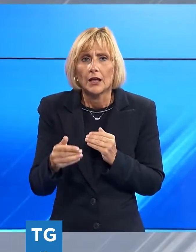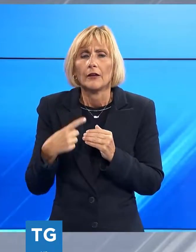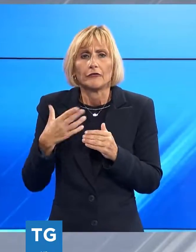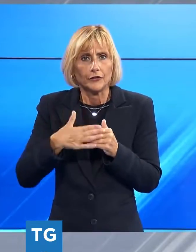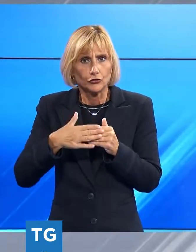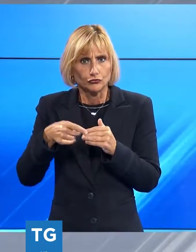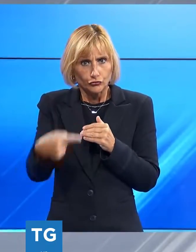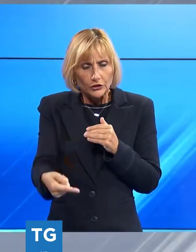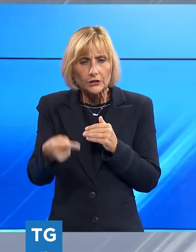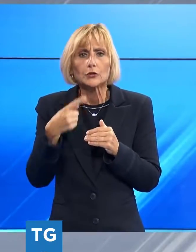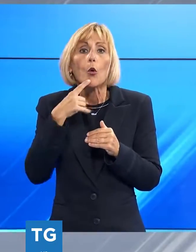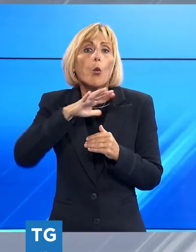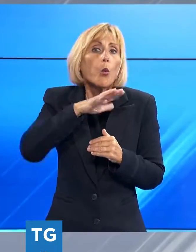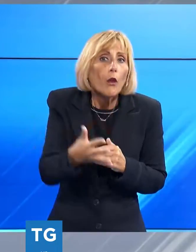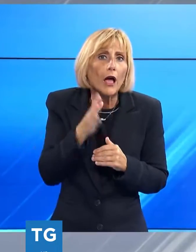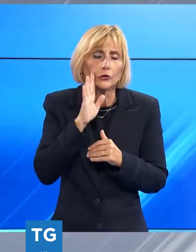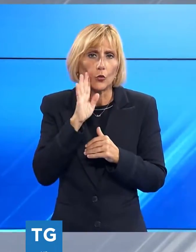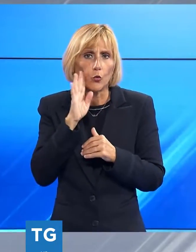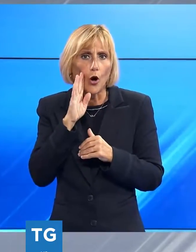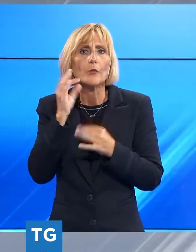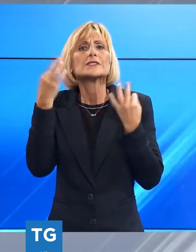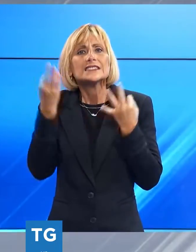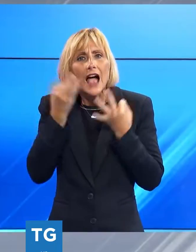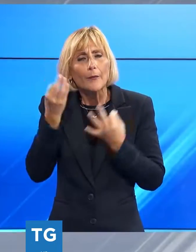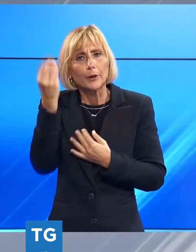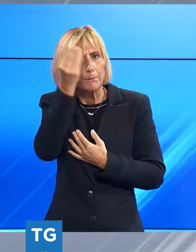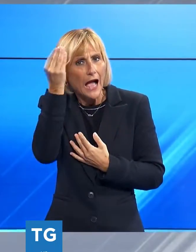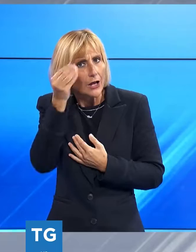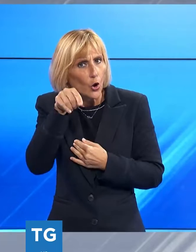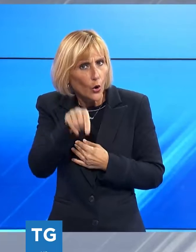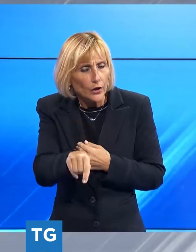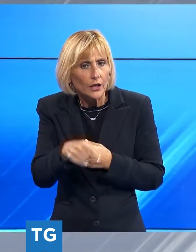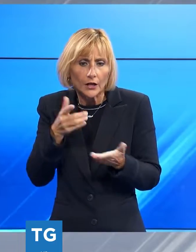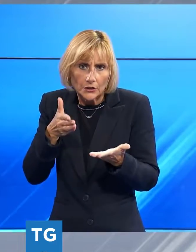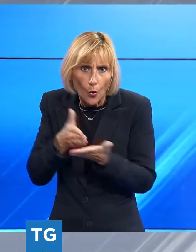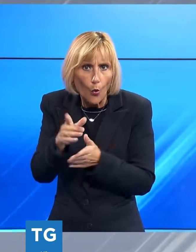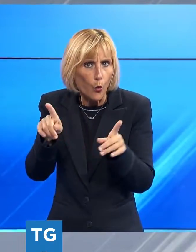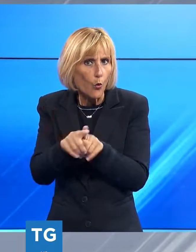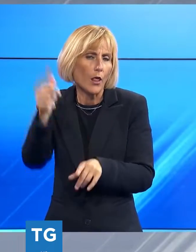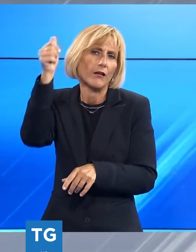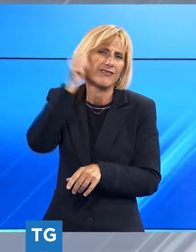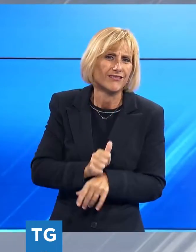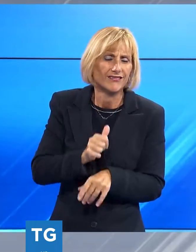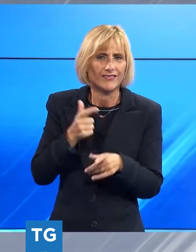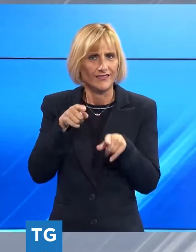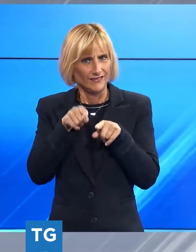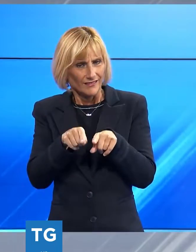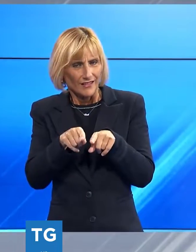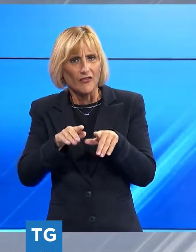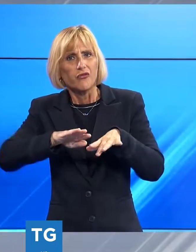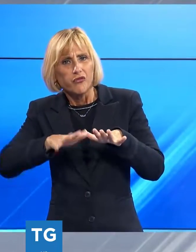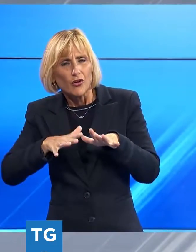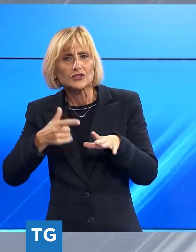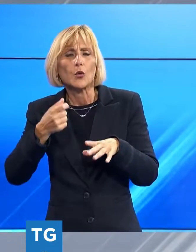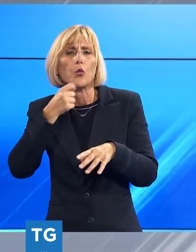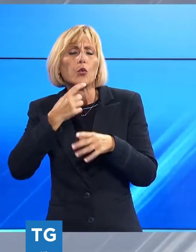Fratti e Via Lepanto, un altro uomo, sempre marocchino, è stato soccorso a causa di una ferita al volto, verosimilmente provocata da una